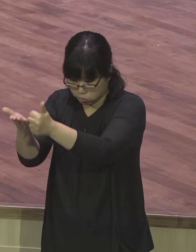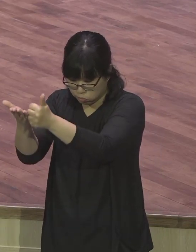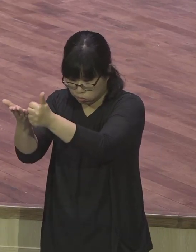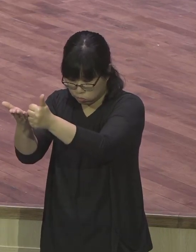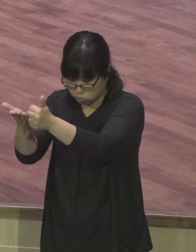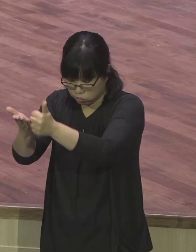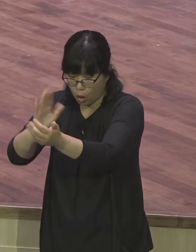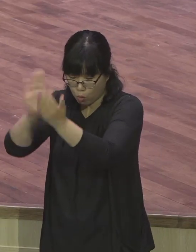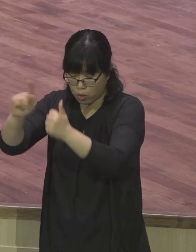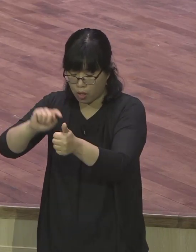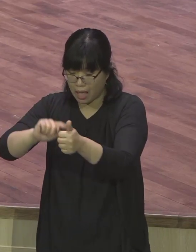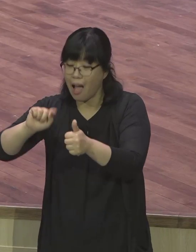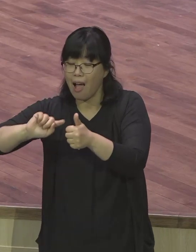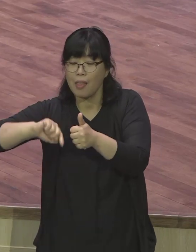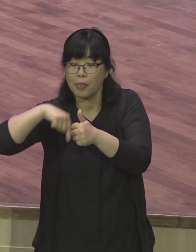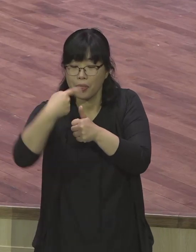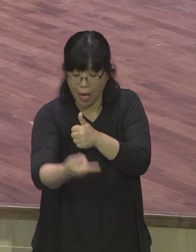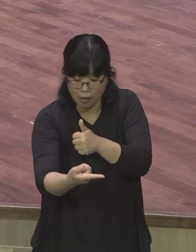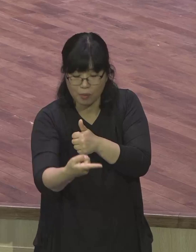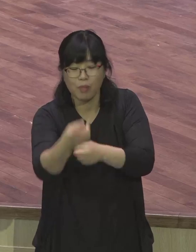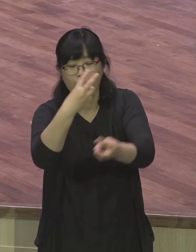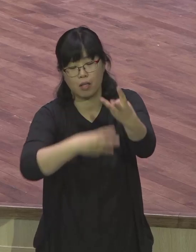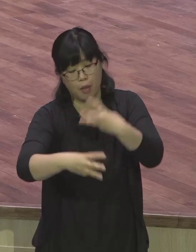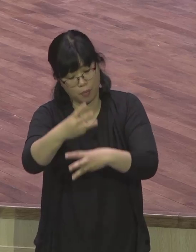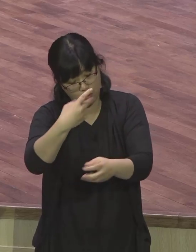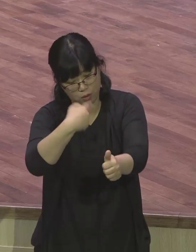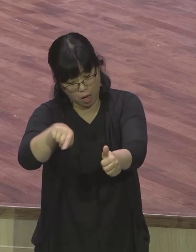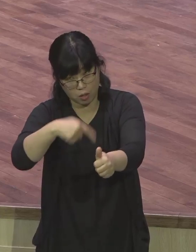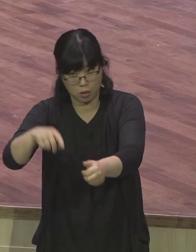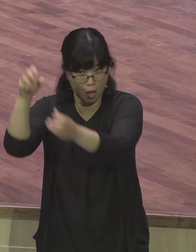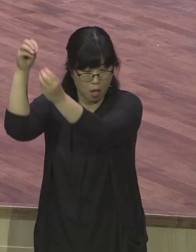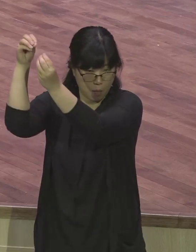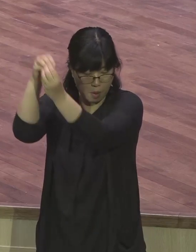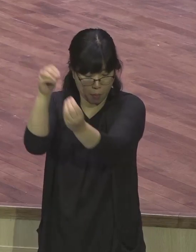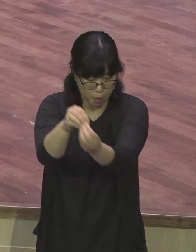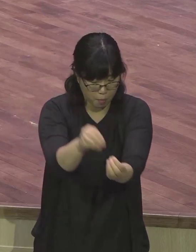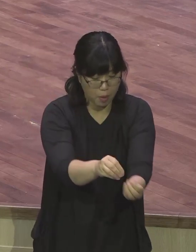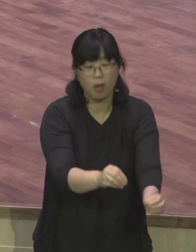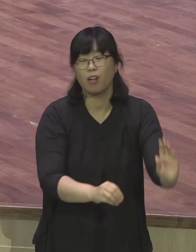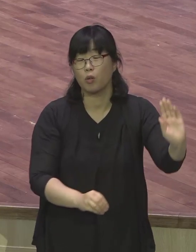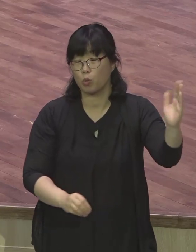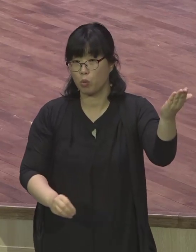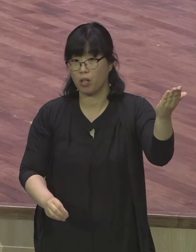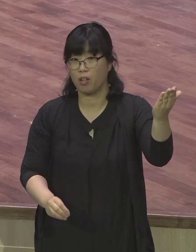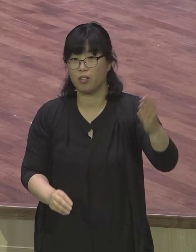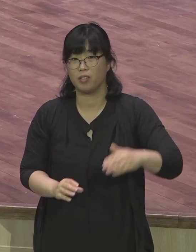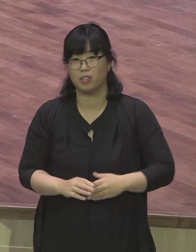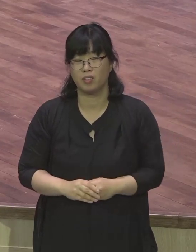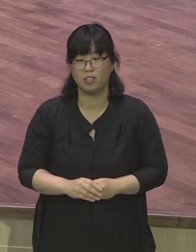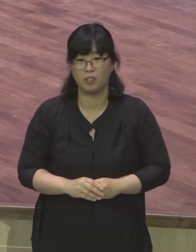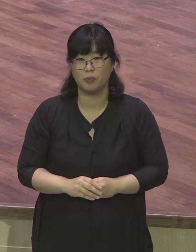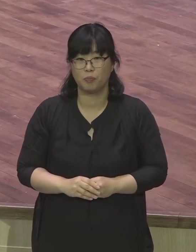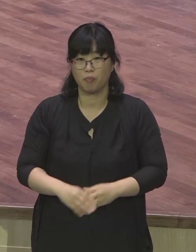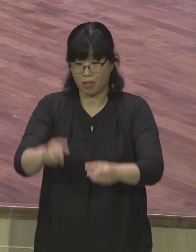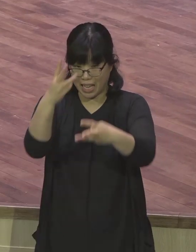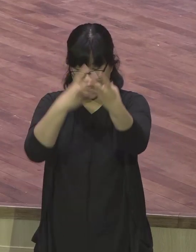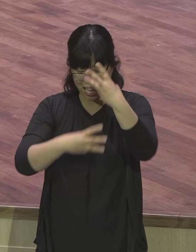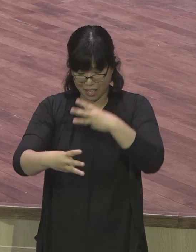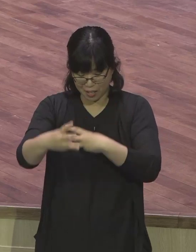한 것입니다 이 랩런트 지도자들의 특징은 반드시 62가지 전도자의 삶에 반응하게